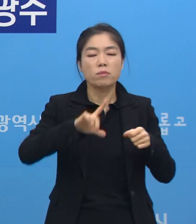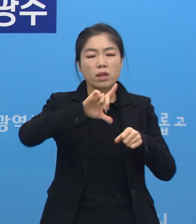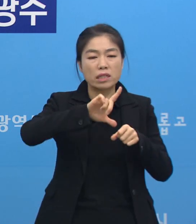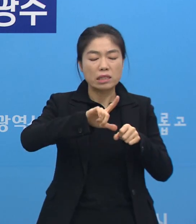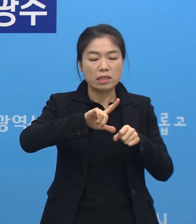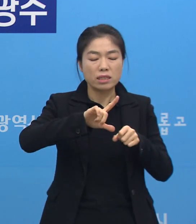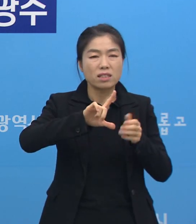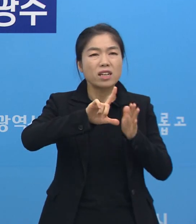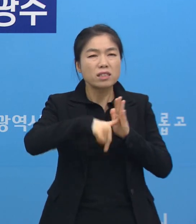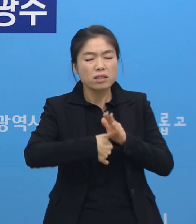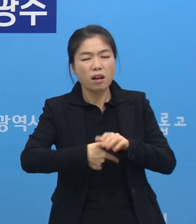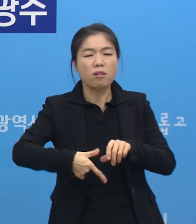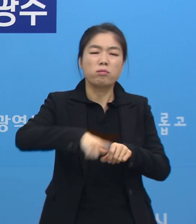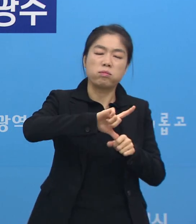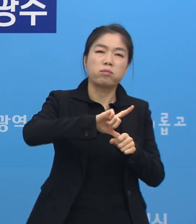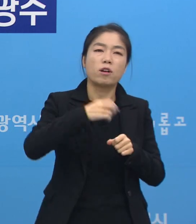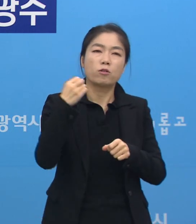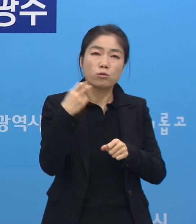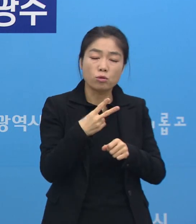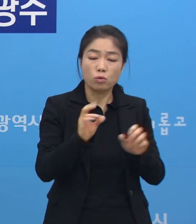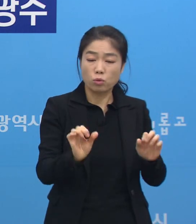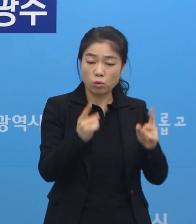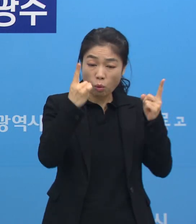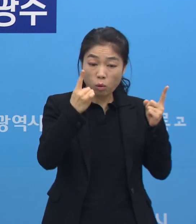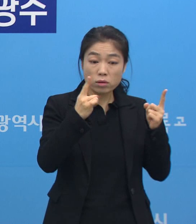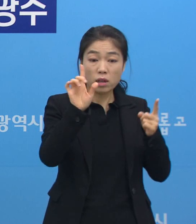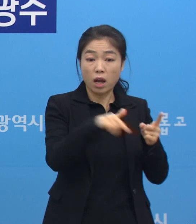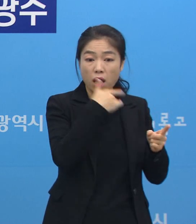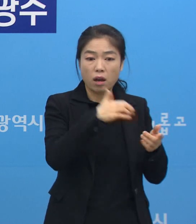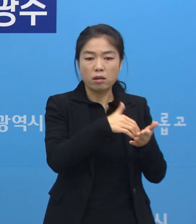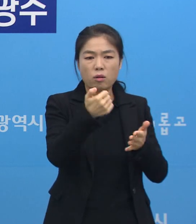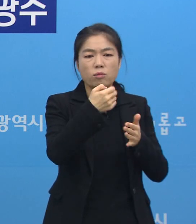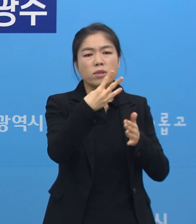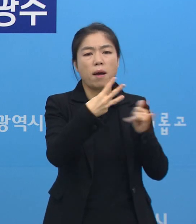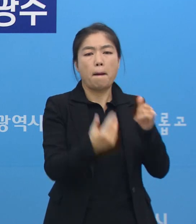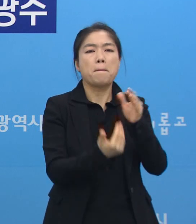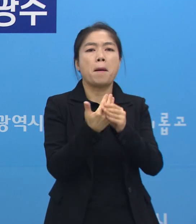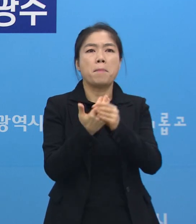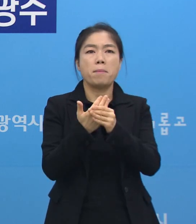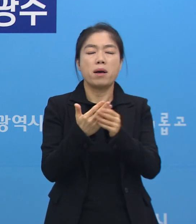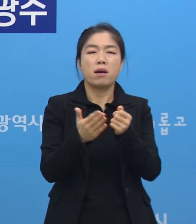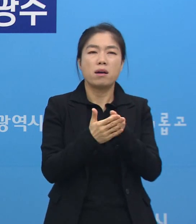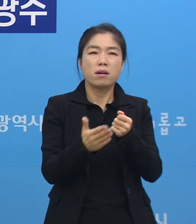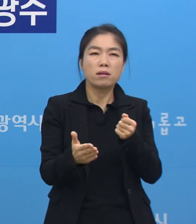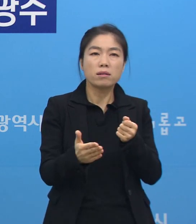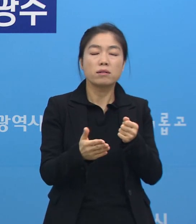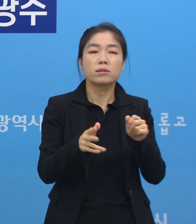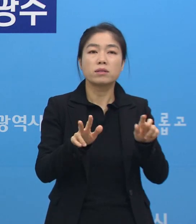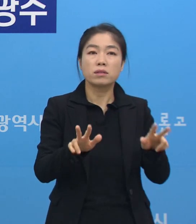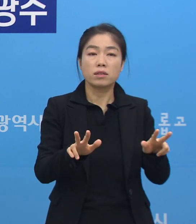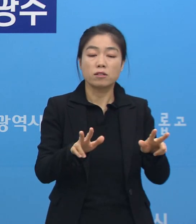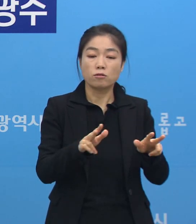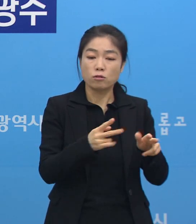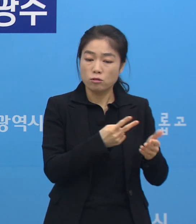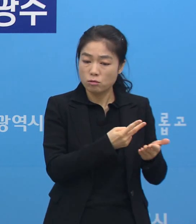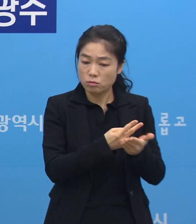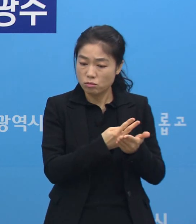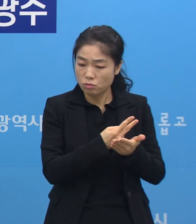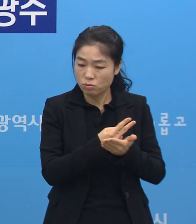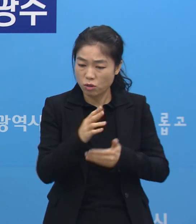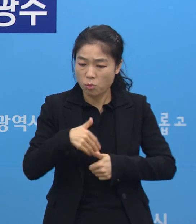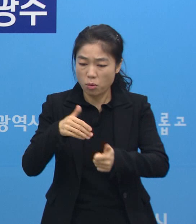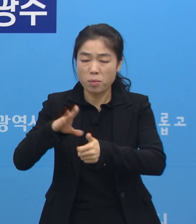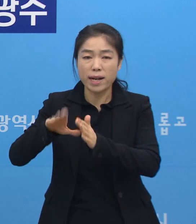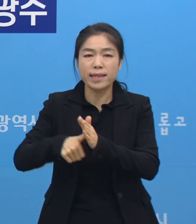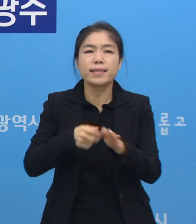많이 지체되고요. 또 동시에 한꺼번에 하루에 53명이 발생해버렸기 때문에 저희들이 이제 후송을 하기 위한